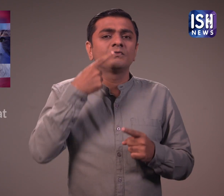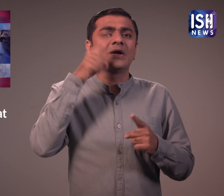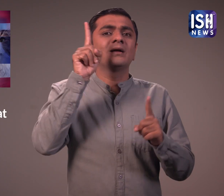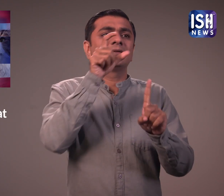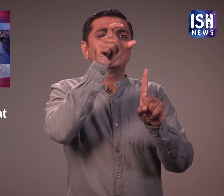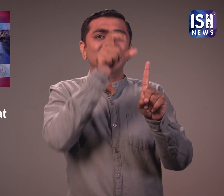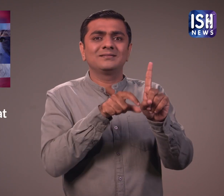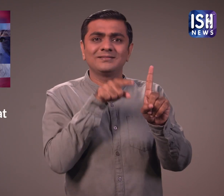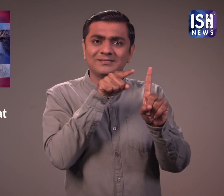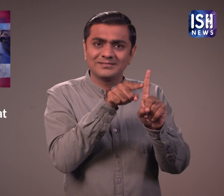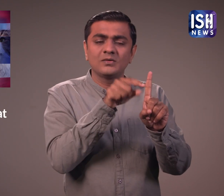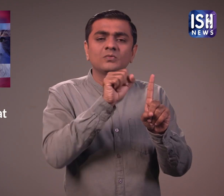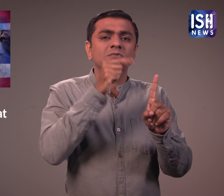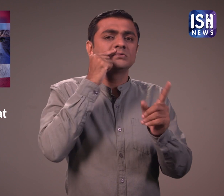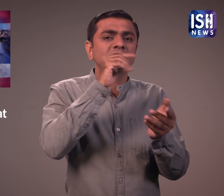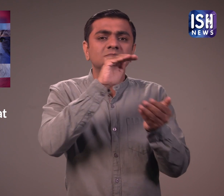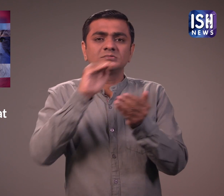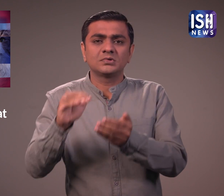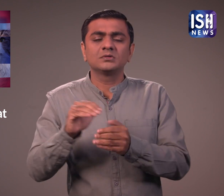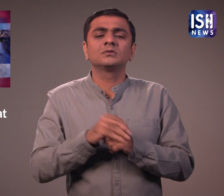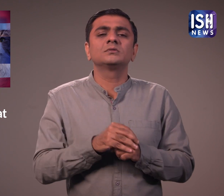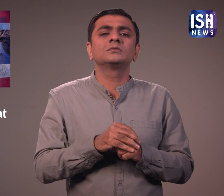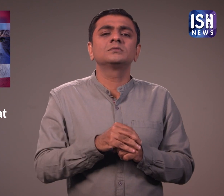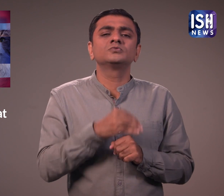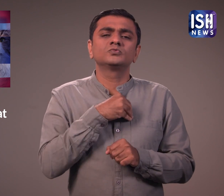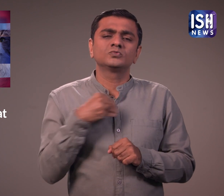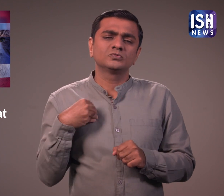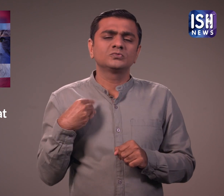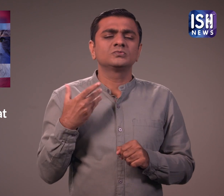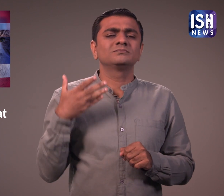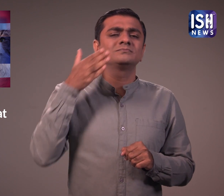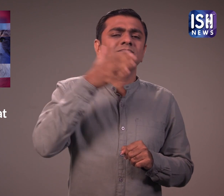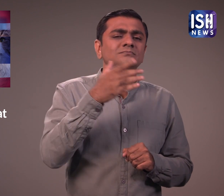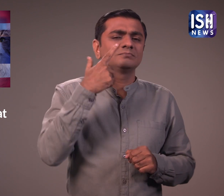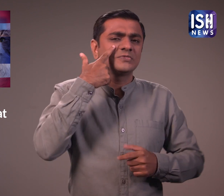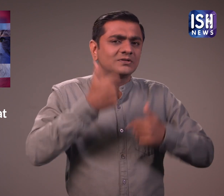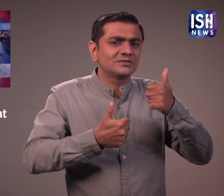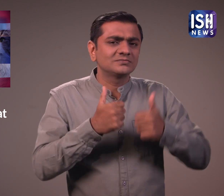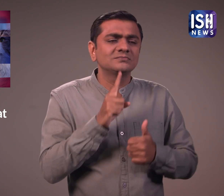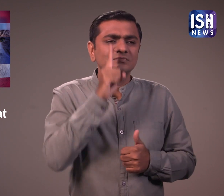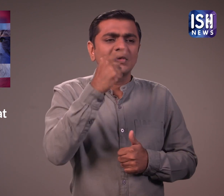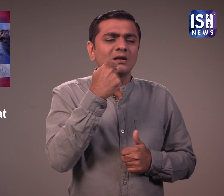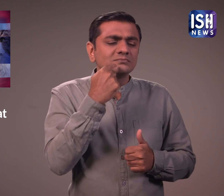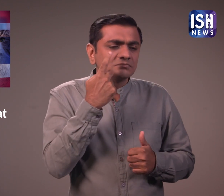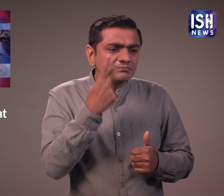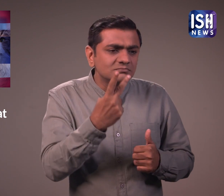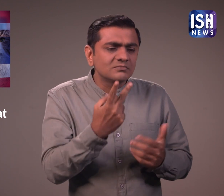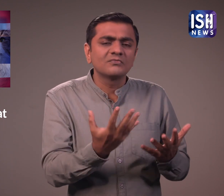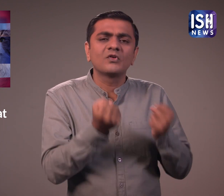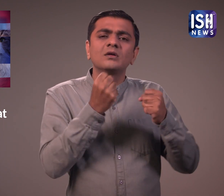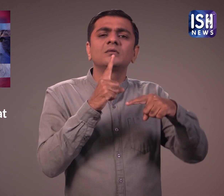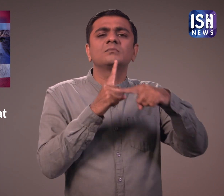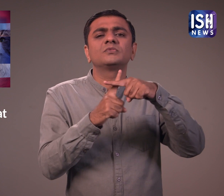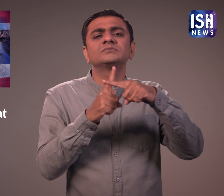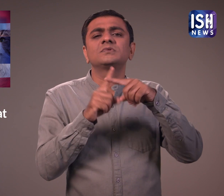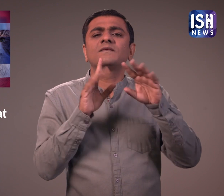एक पिता और पुत्र एक डॉक्टर के पास स्वाप टेस्ट के लिए गये और दोनों को कोरोना हो गया था।